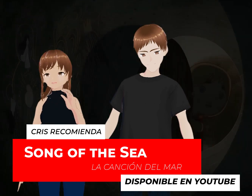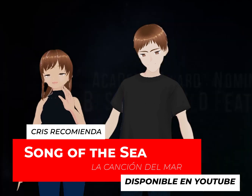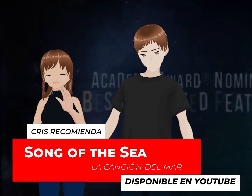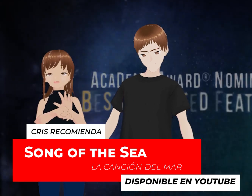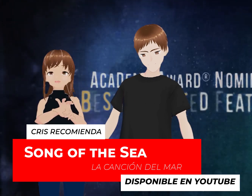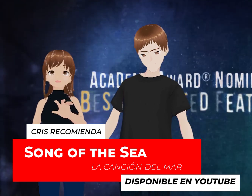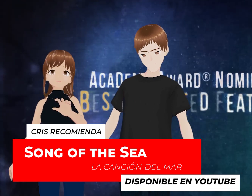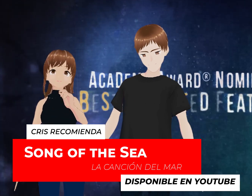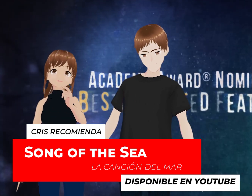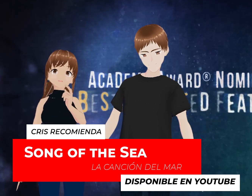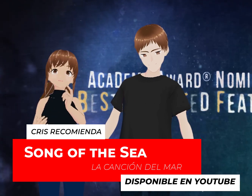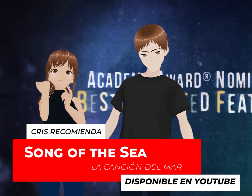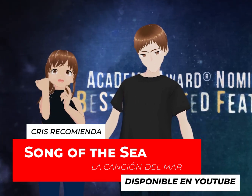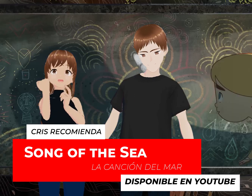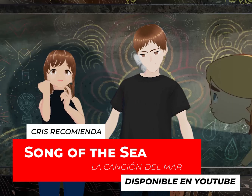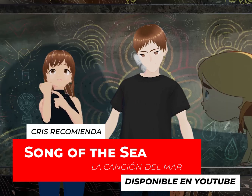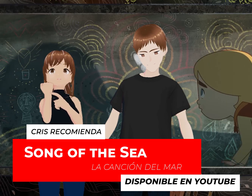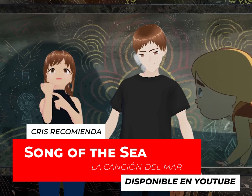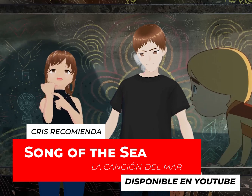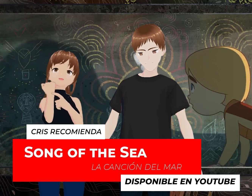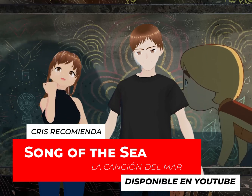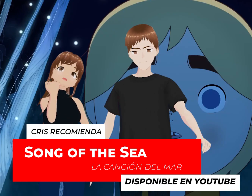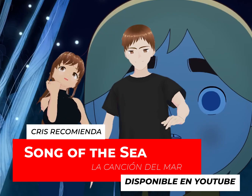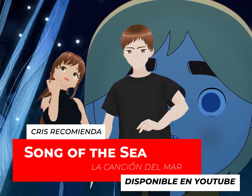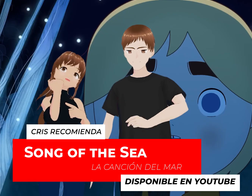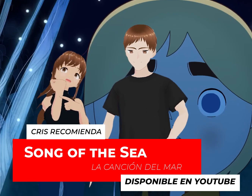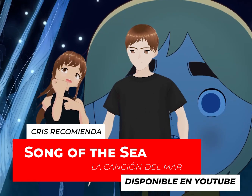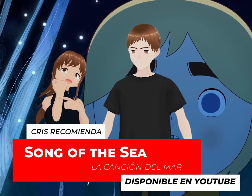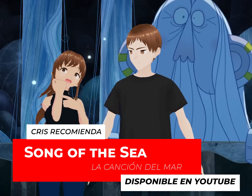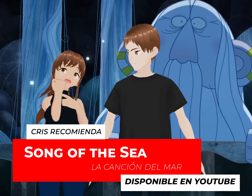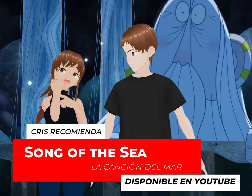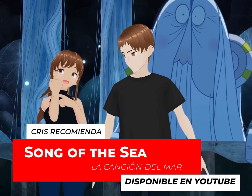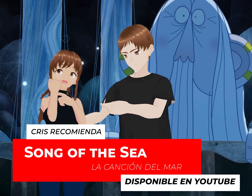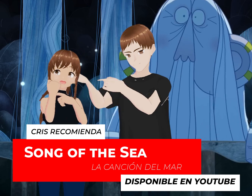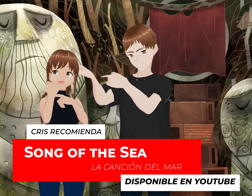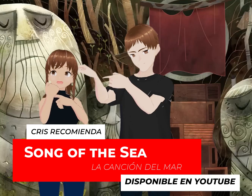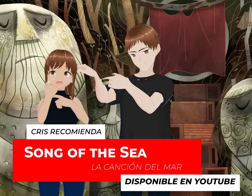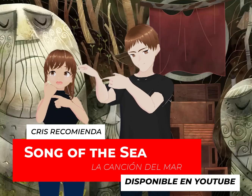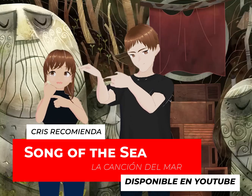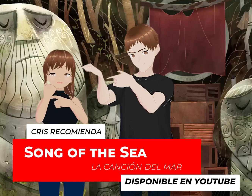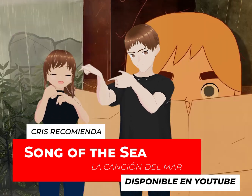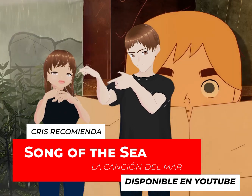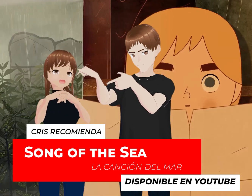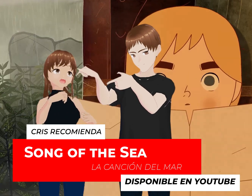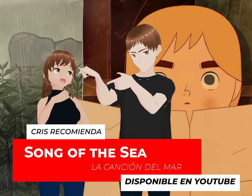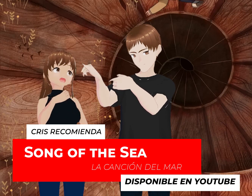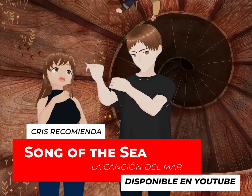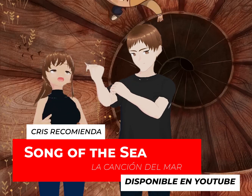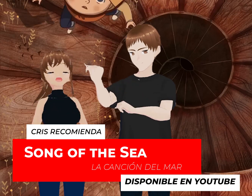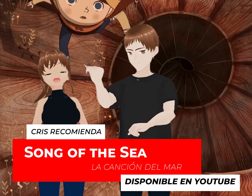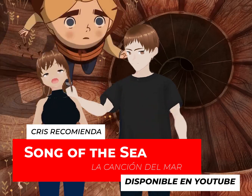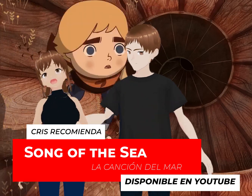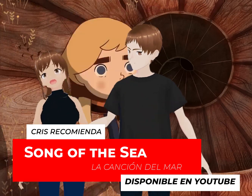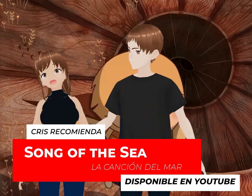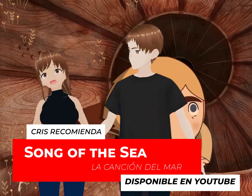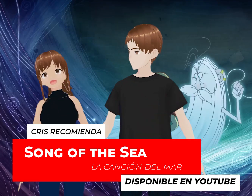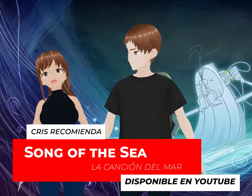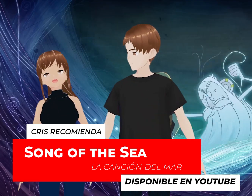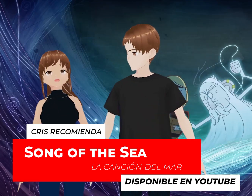porque ustedes en mi versión humana verán que yo tengo un tatuaje aquí en esta parte y